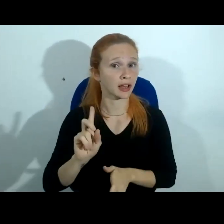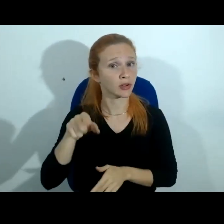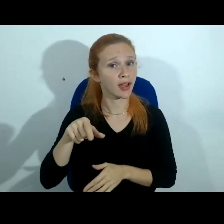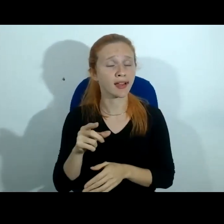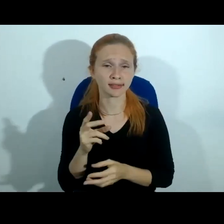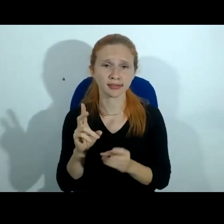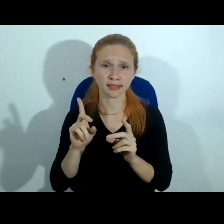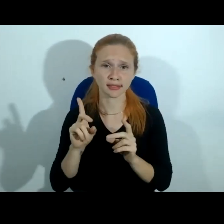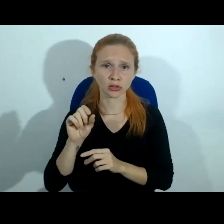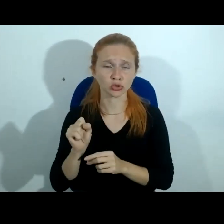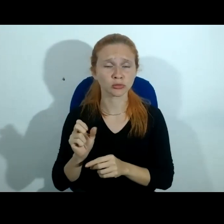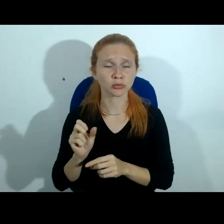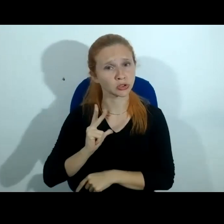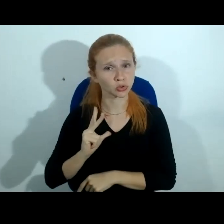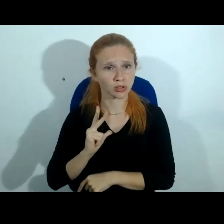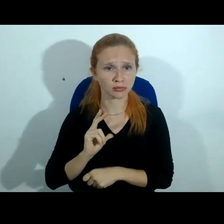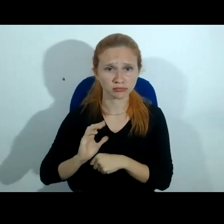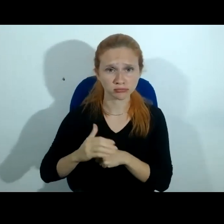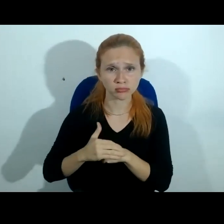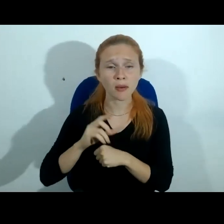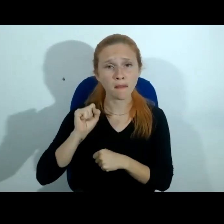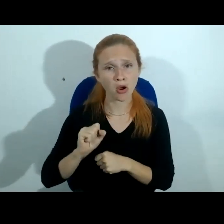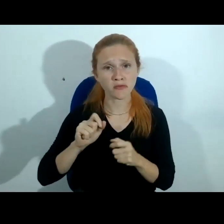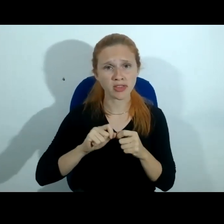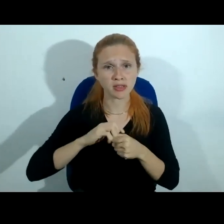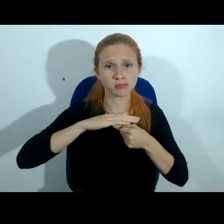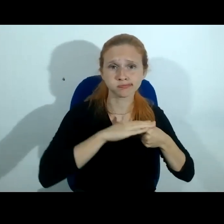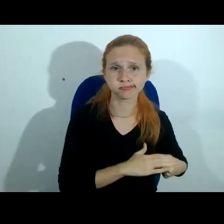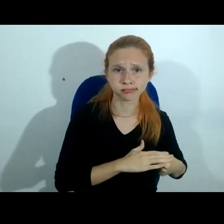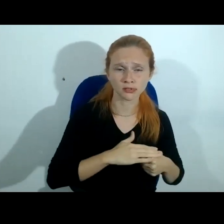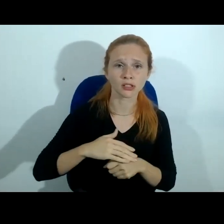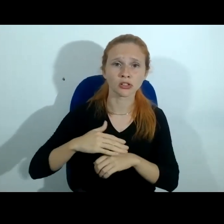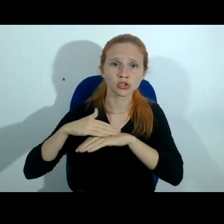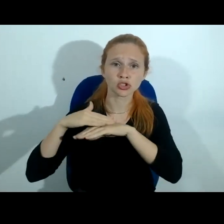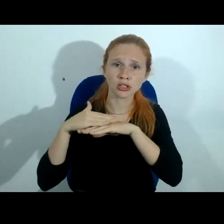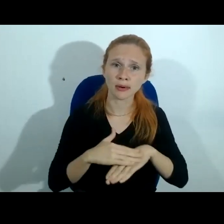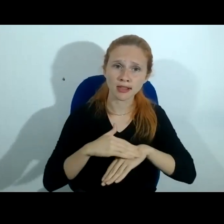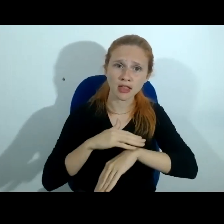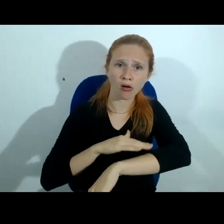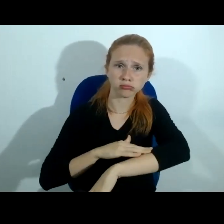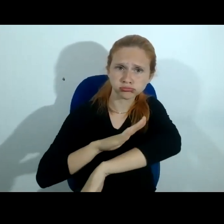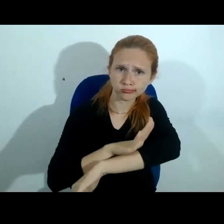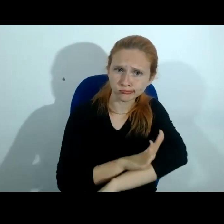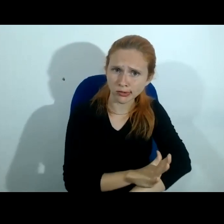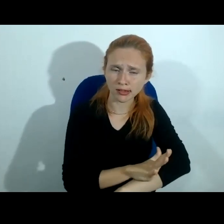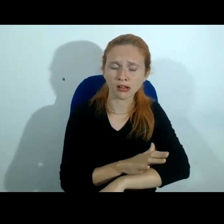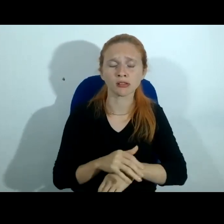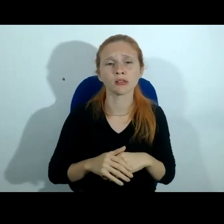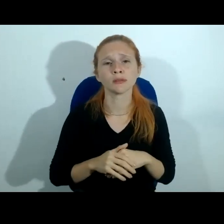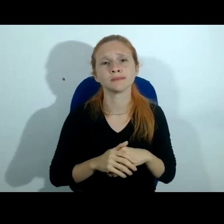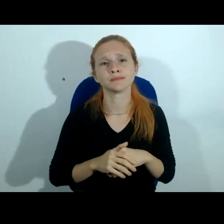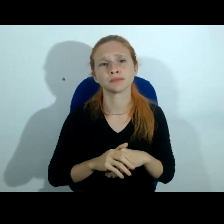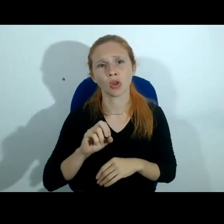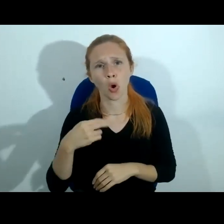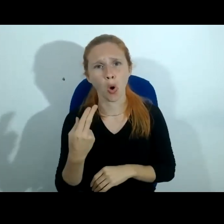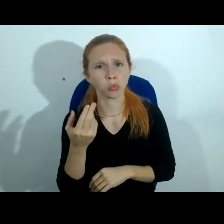a uma discriminação uma discriminação seja em razão de posições